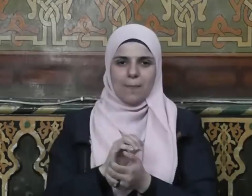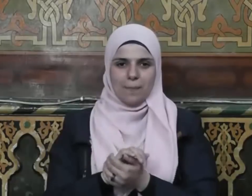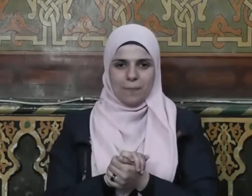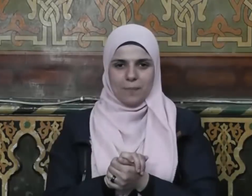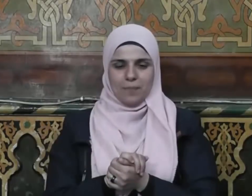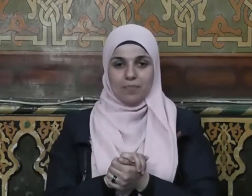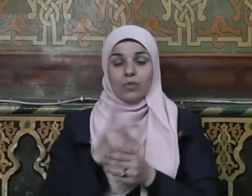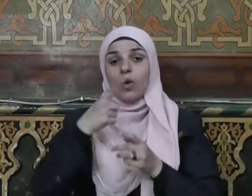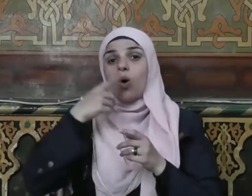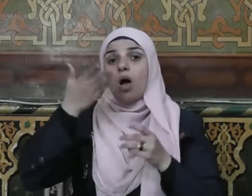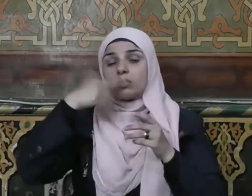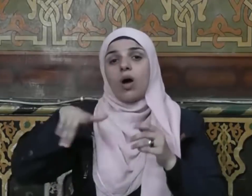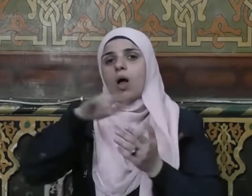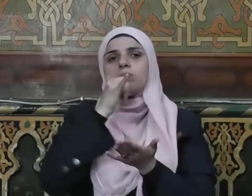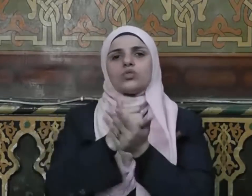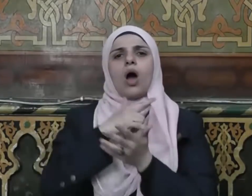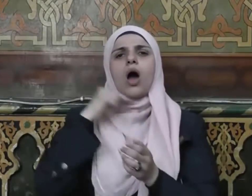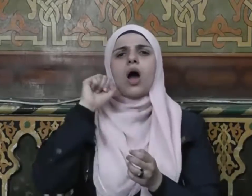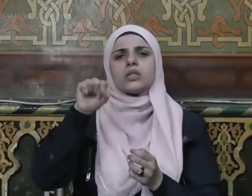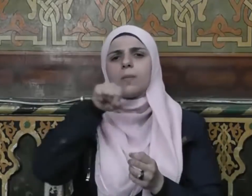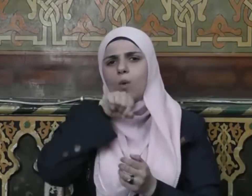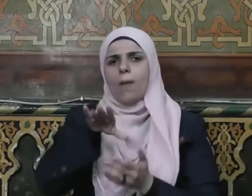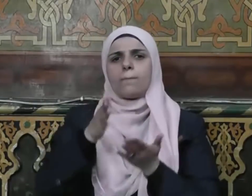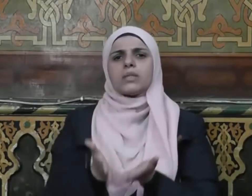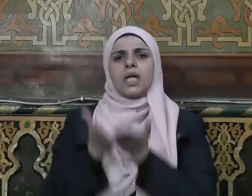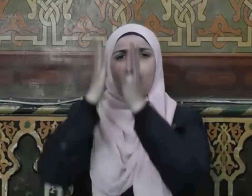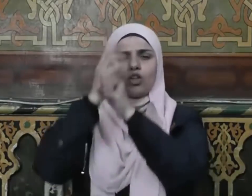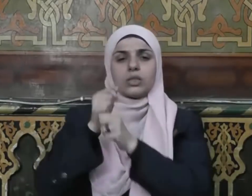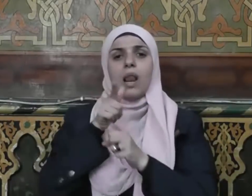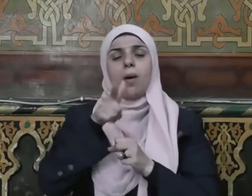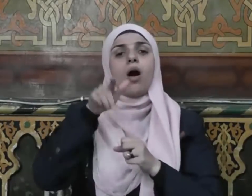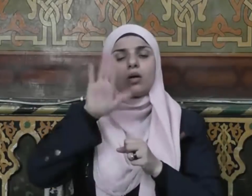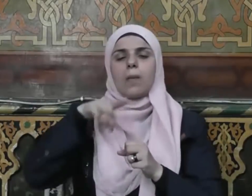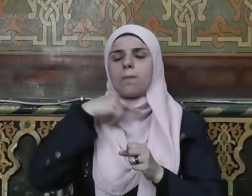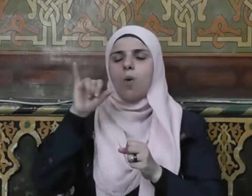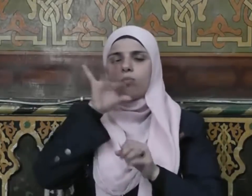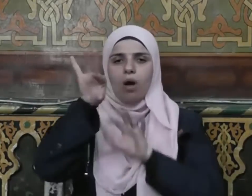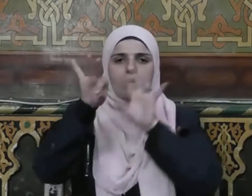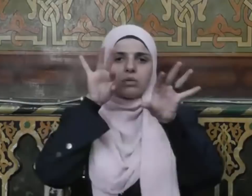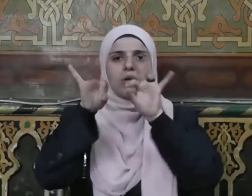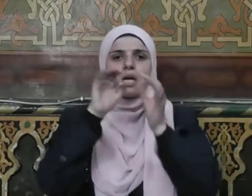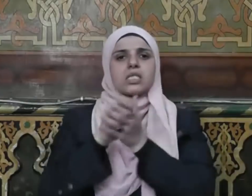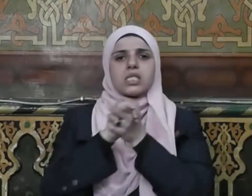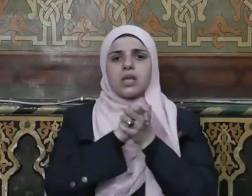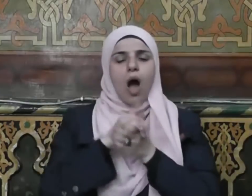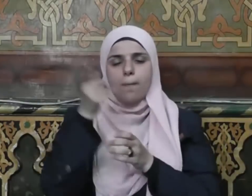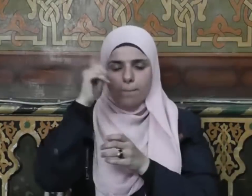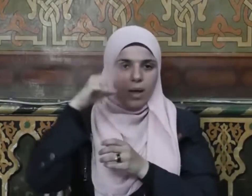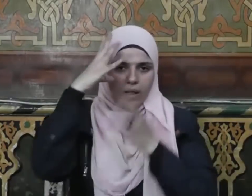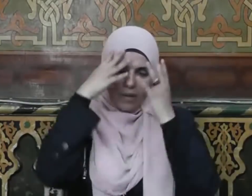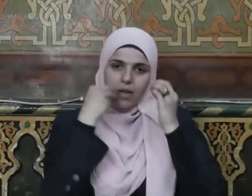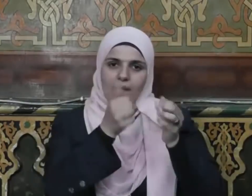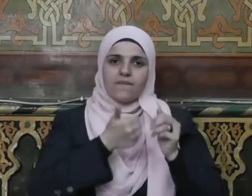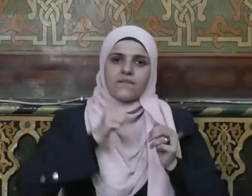عليه وسلم ولقد اختص النبي صلى الله عليه وسلم بعض الصحابة بالثناء عليهم